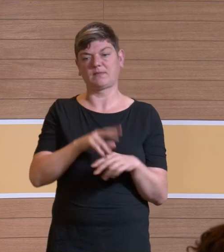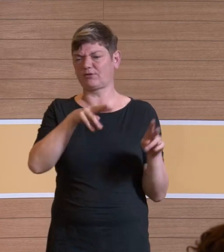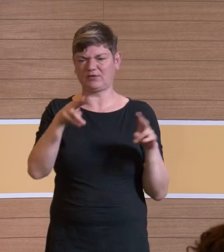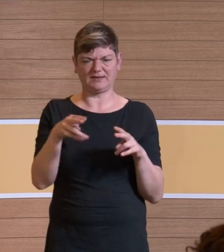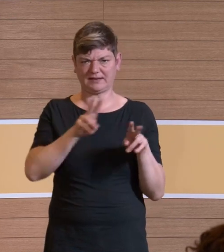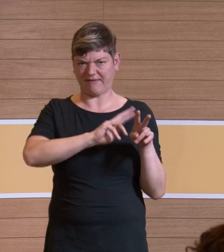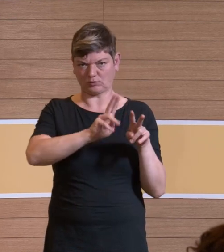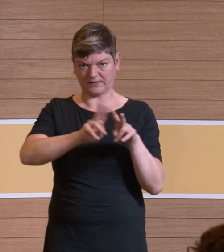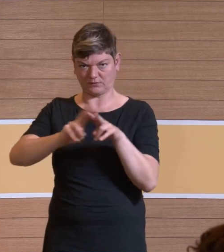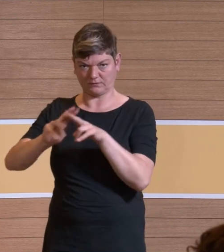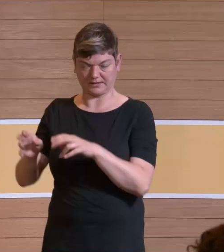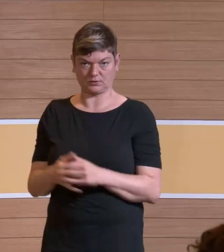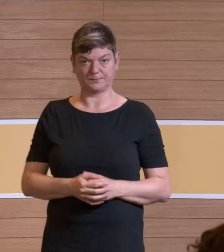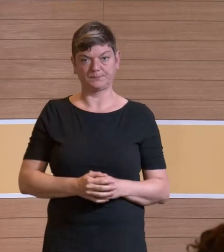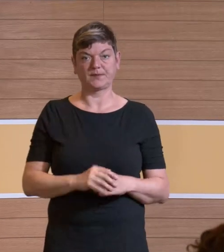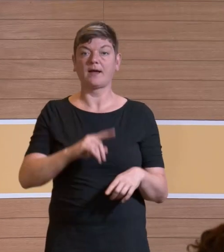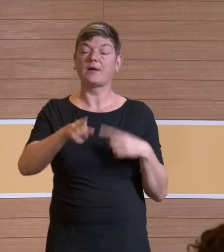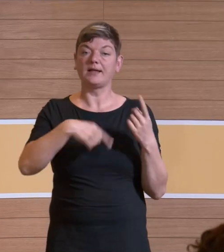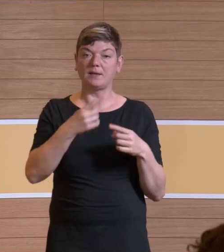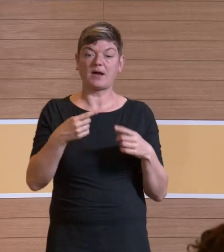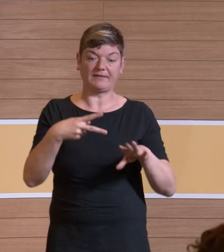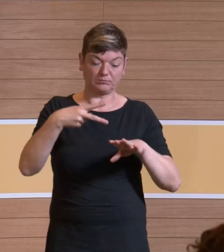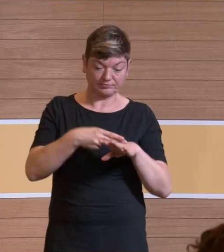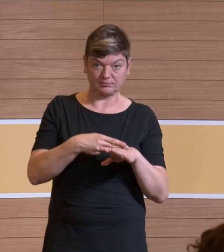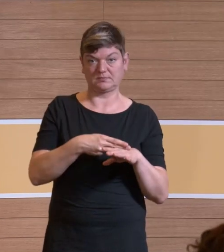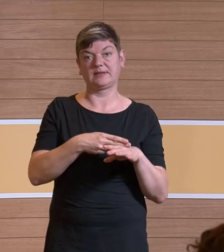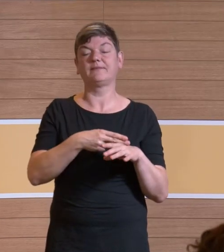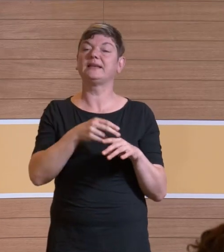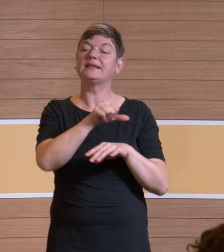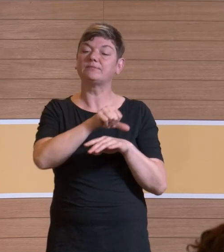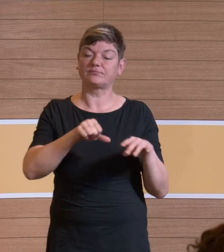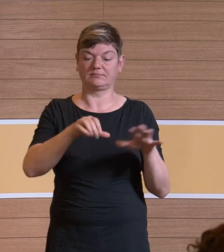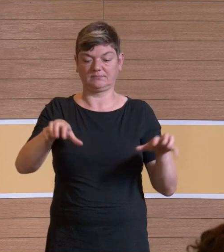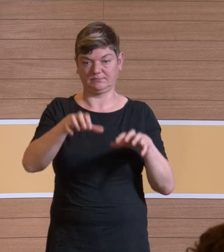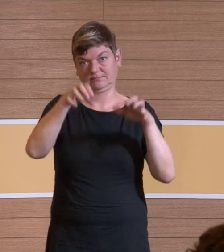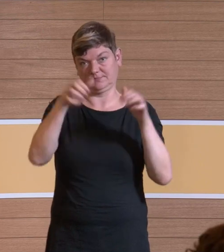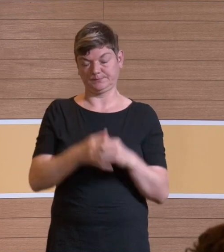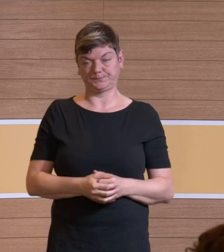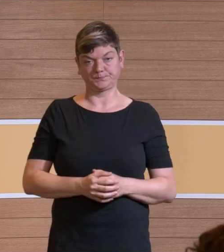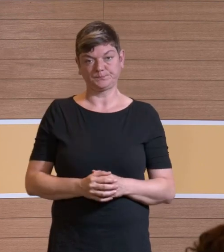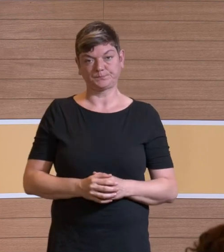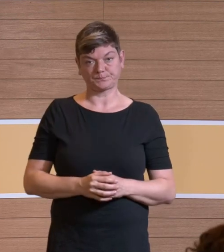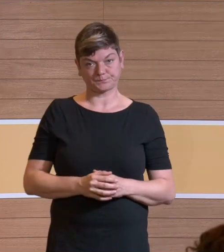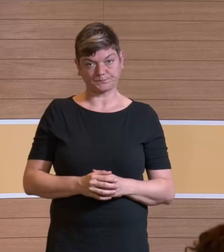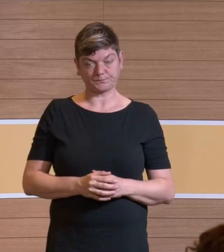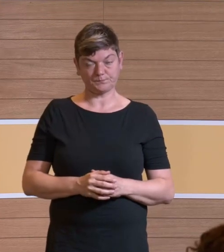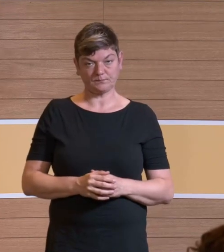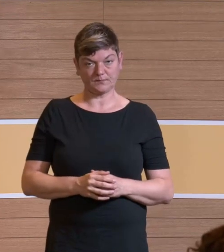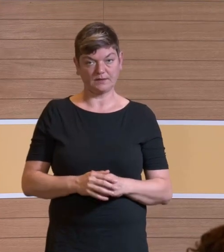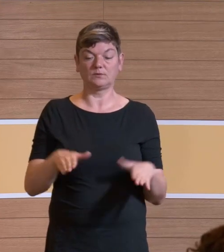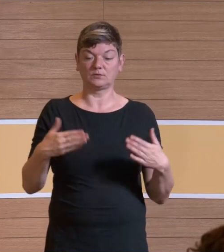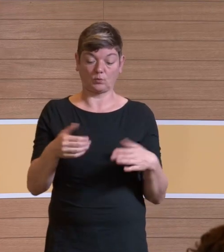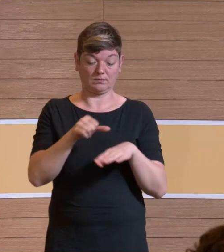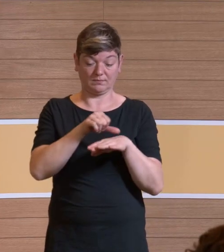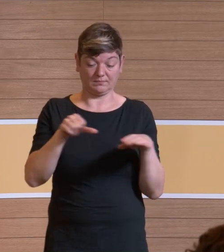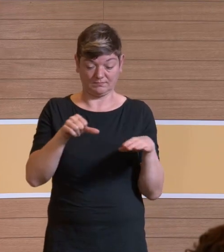gibt ganz viele Devices, immer entsteht aber Surgical Smoke. Und dieser Surgical Smoke ist, wie Sie schon gehört haben gerade